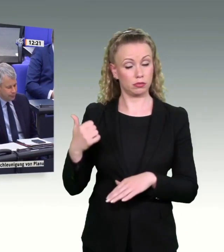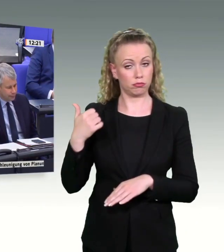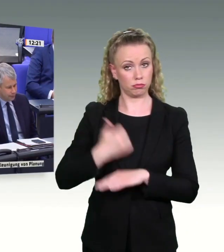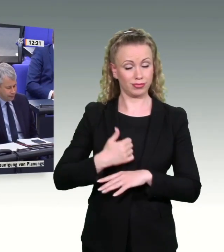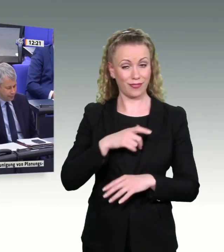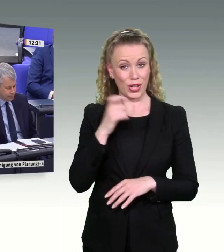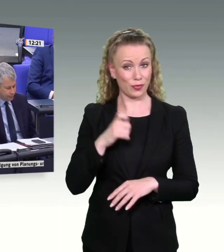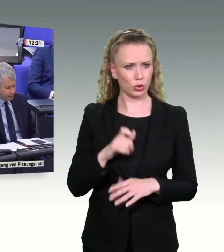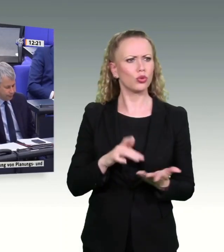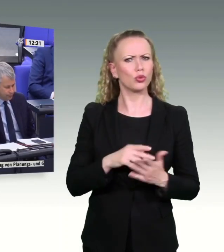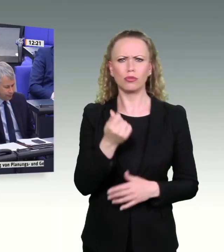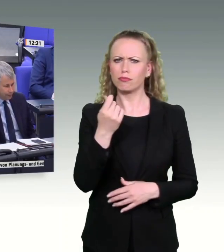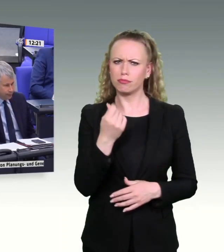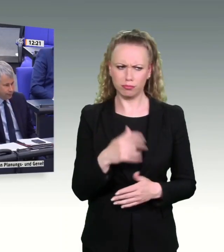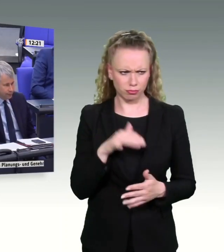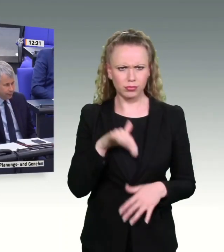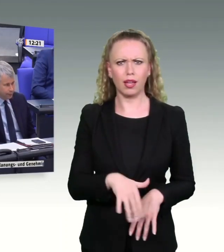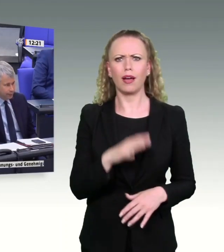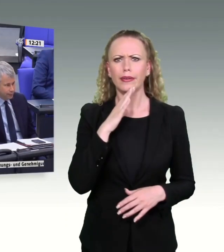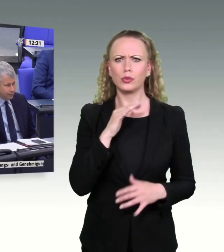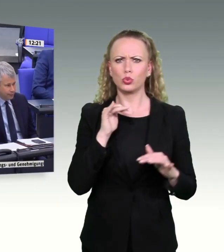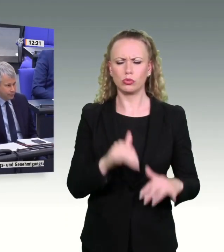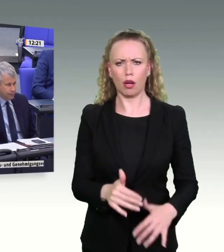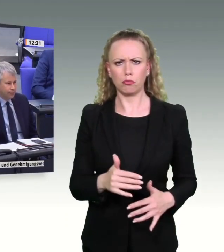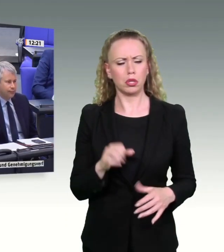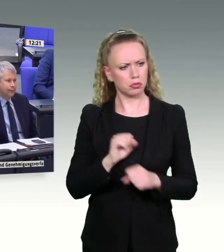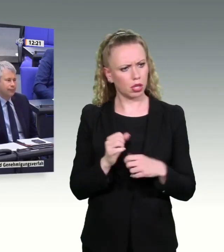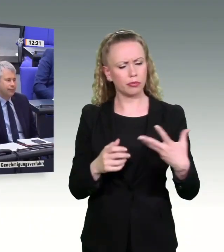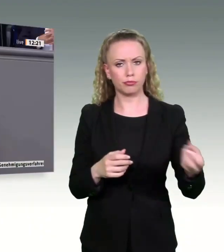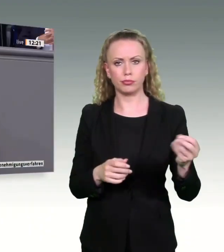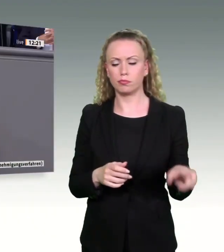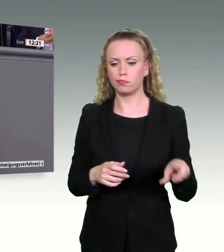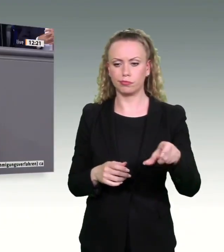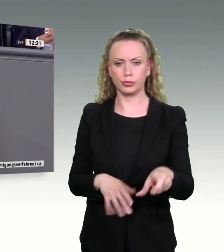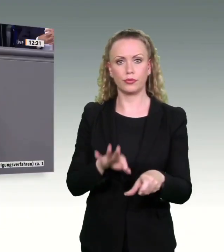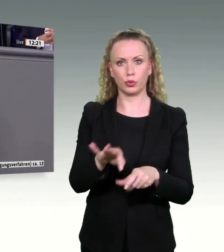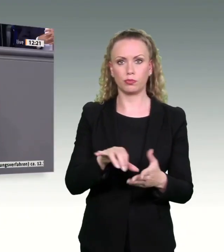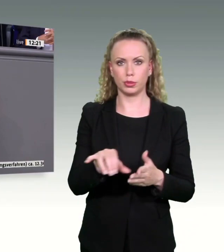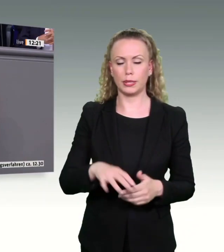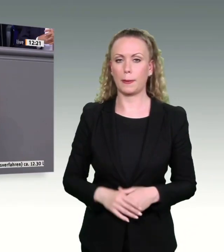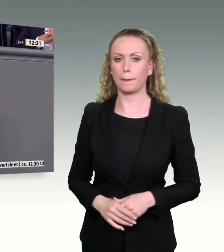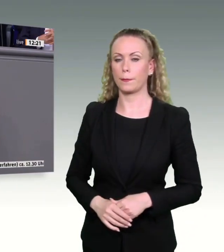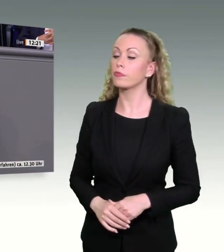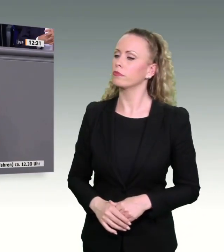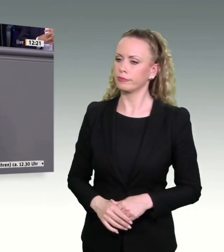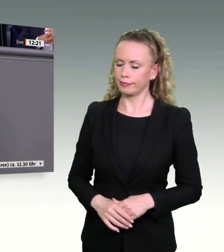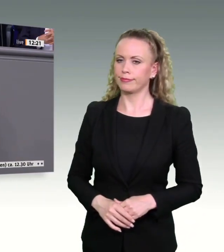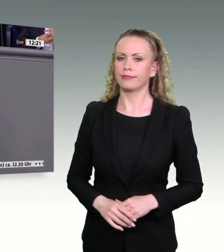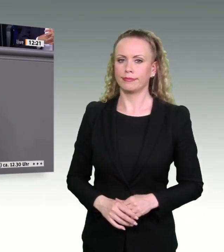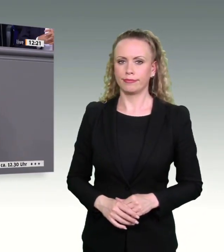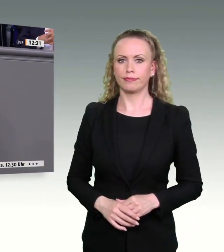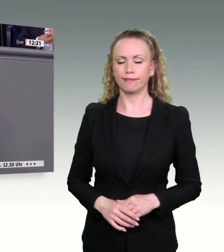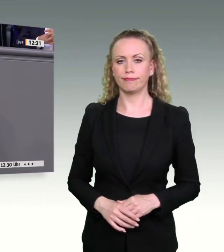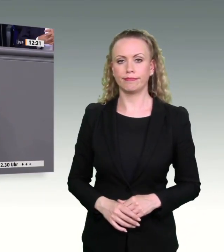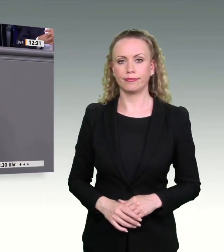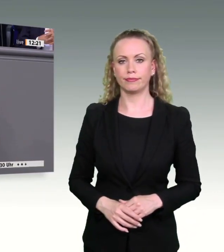Investitionshochlauf. Sie hätten es abgreifen können. Herr Lange, Ihre Frage zeigt nämlich genau das Problem, was wir